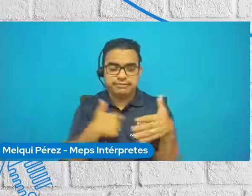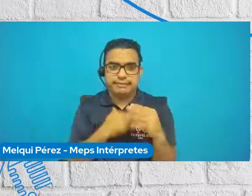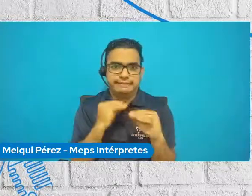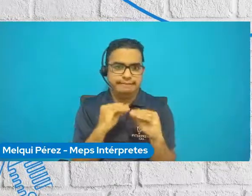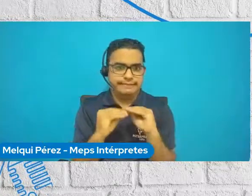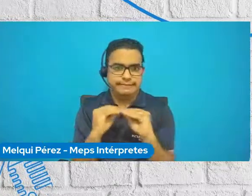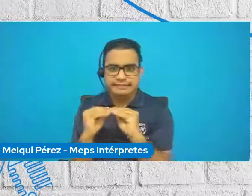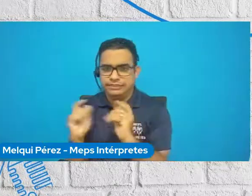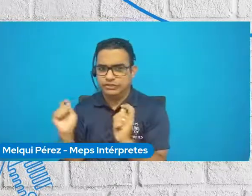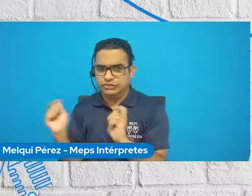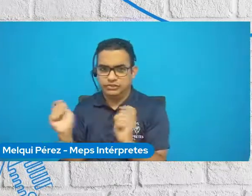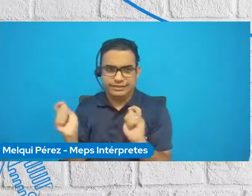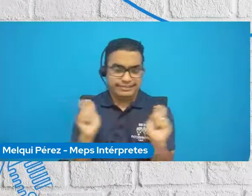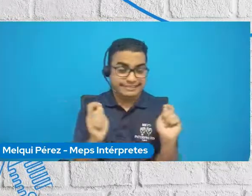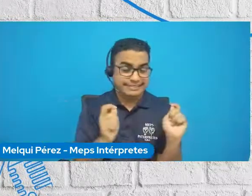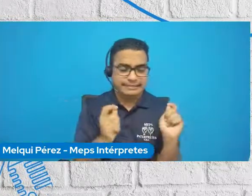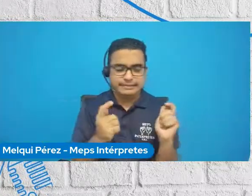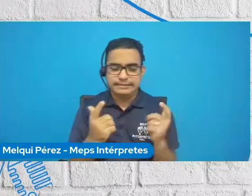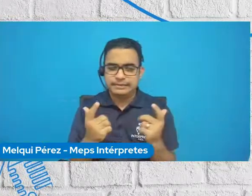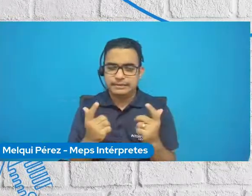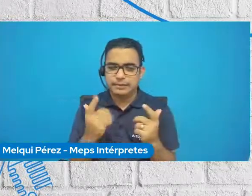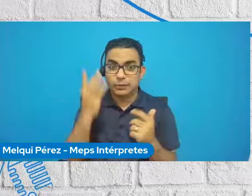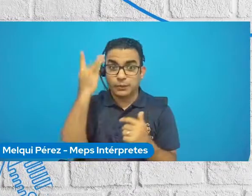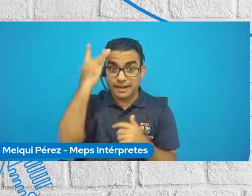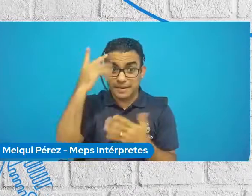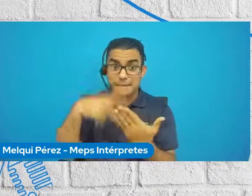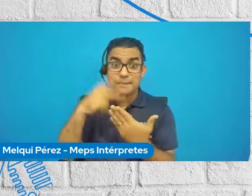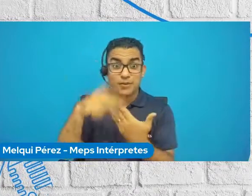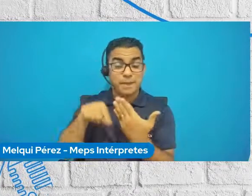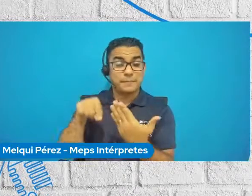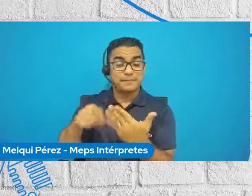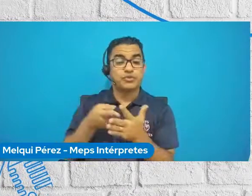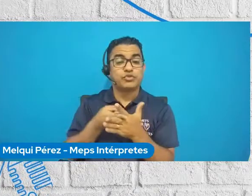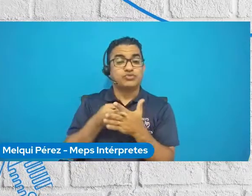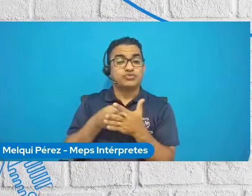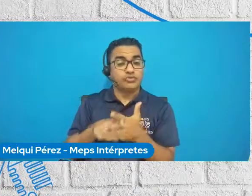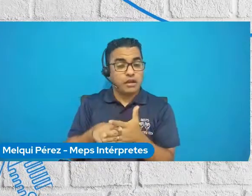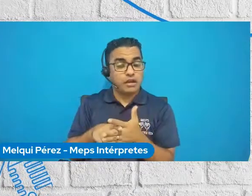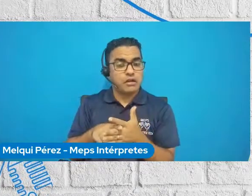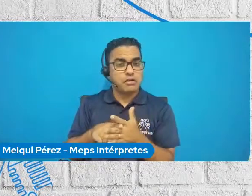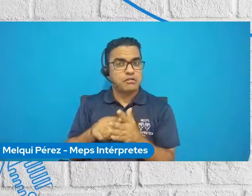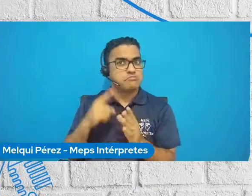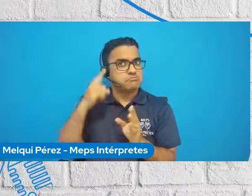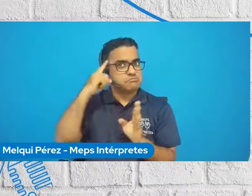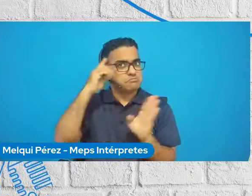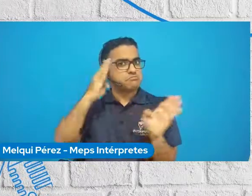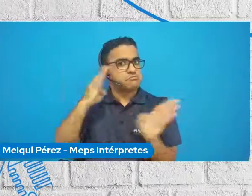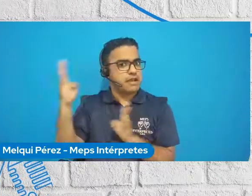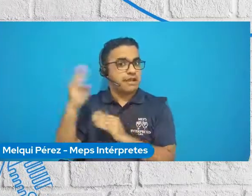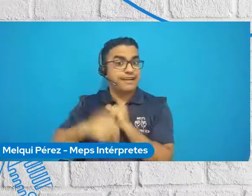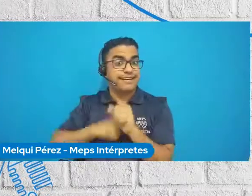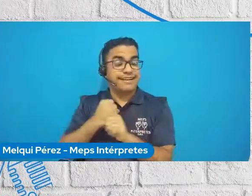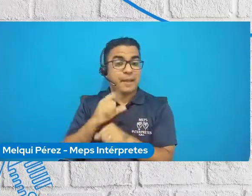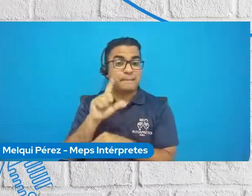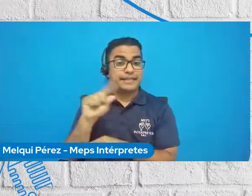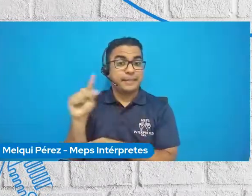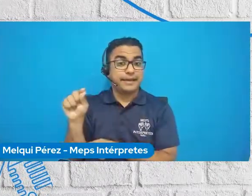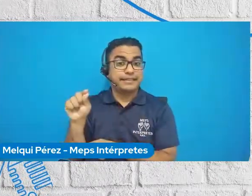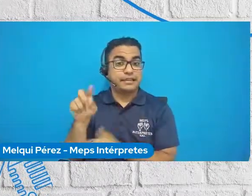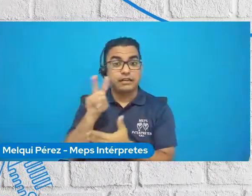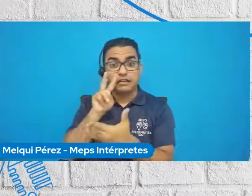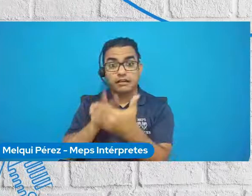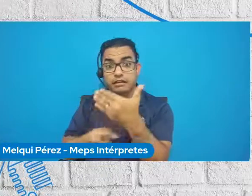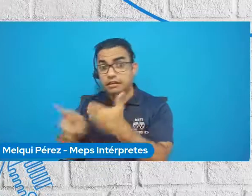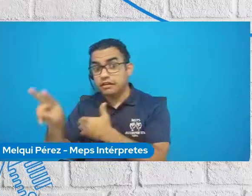actualizarlos y ser bastante flexibles porque el programa inicialmente estaba diseñado en inicios del 2020 cuando no sabíamos que había pandemia,